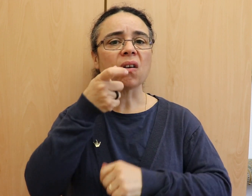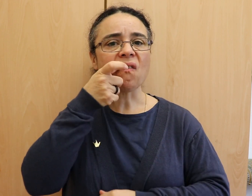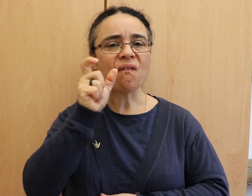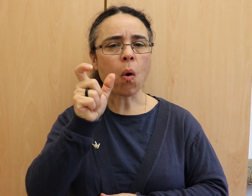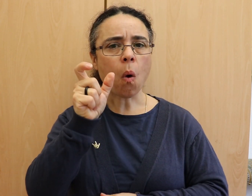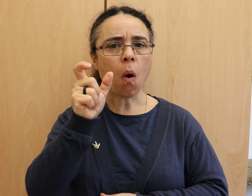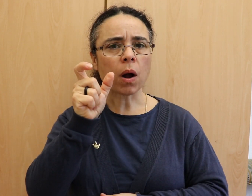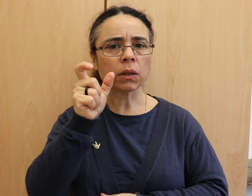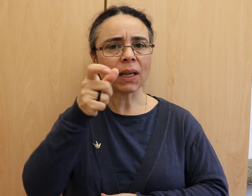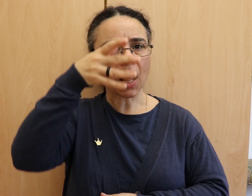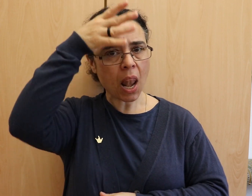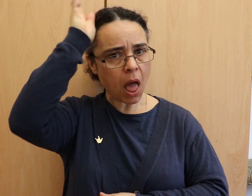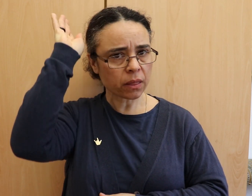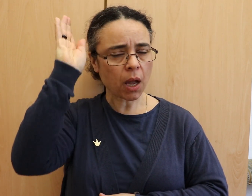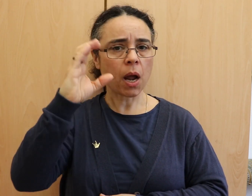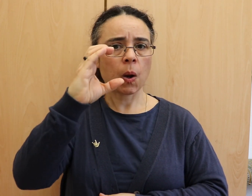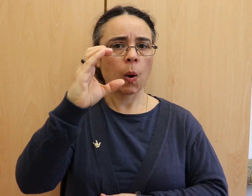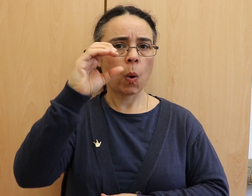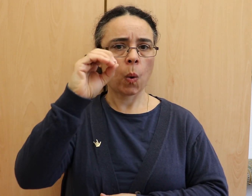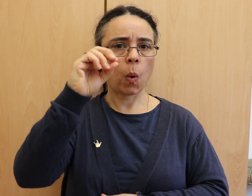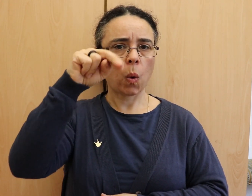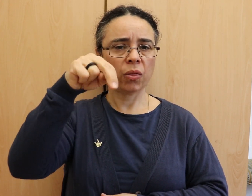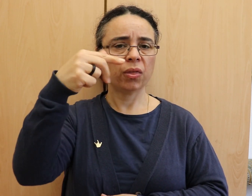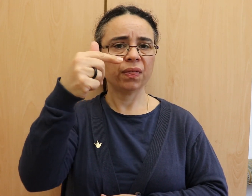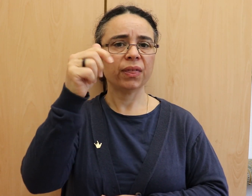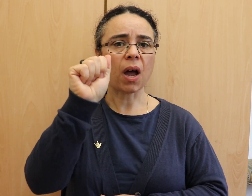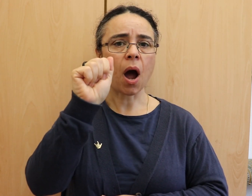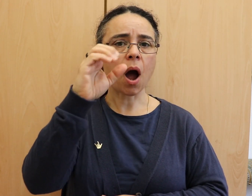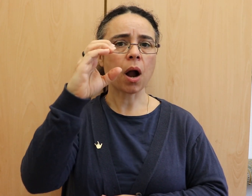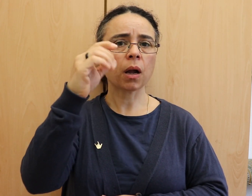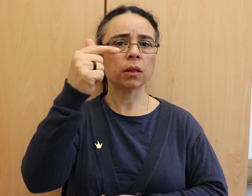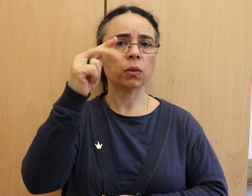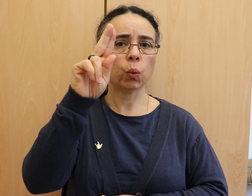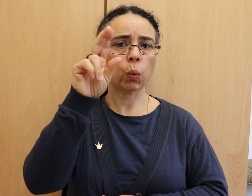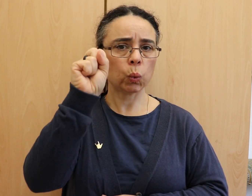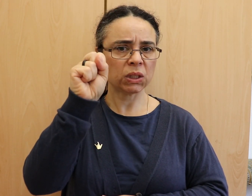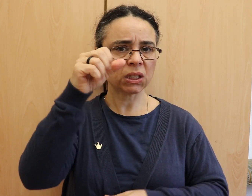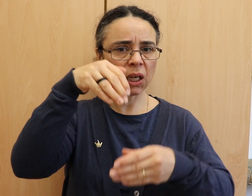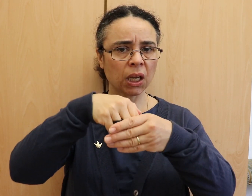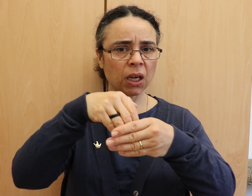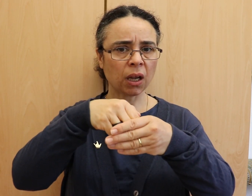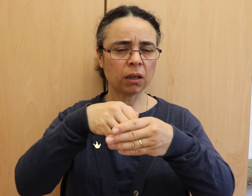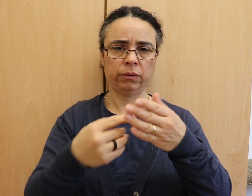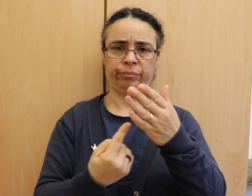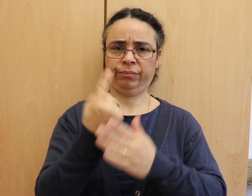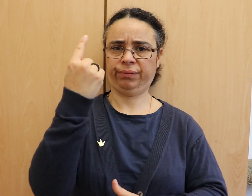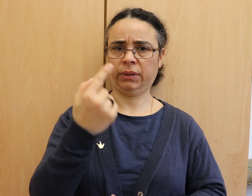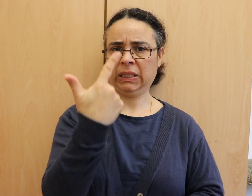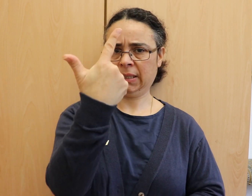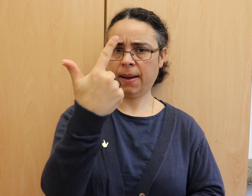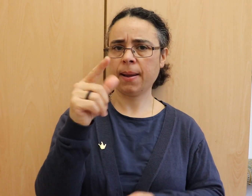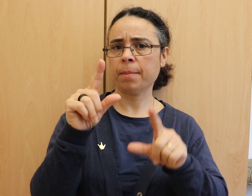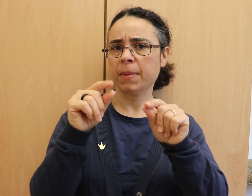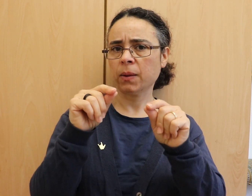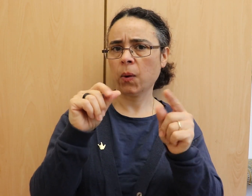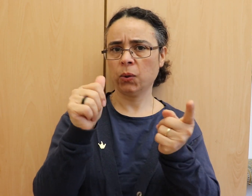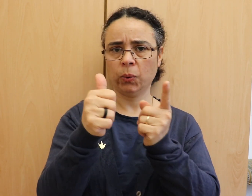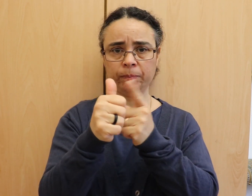Wortbedeutung einen großen Zwiespalt benennt. Kontaktus bedeutet Berührung,